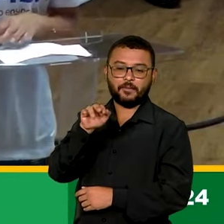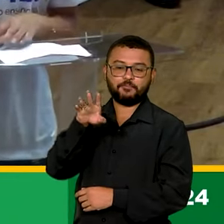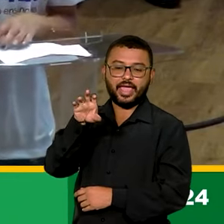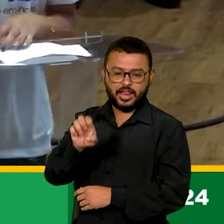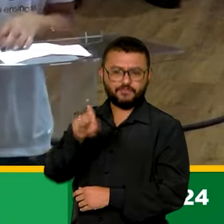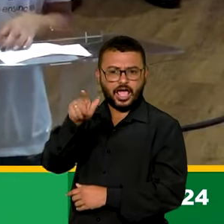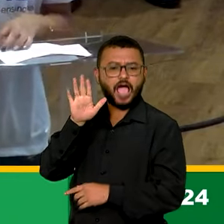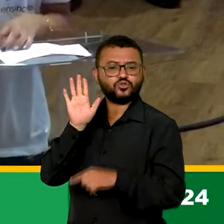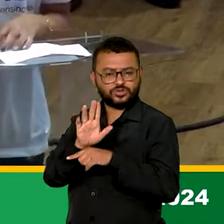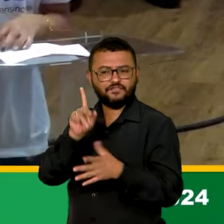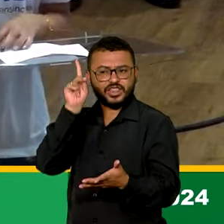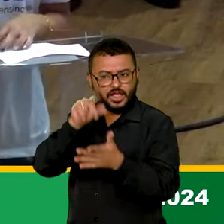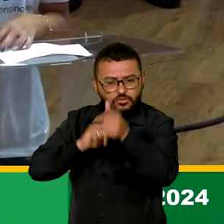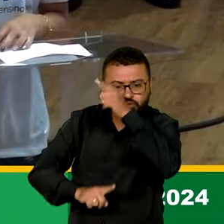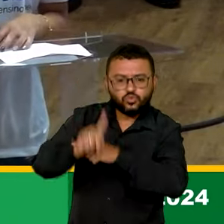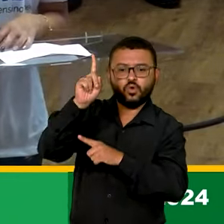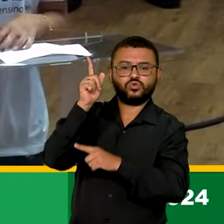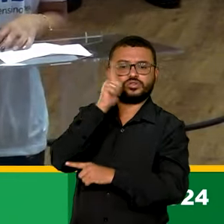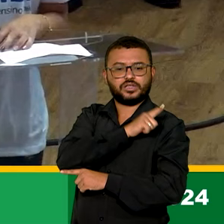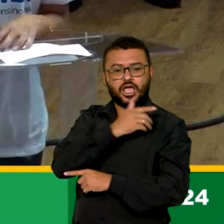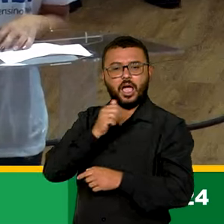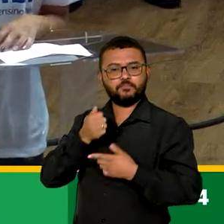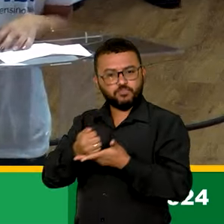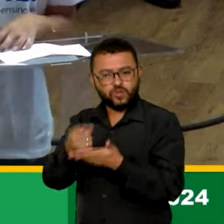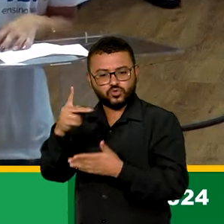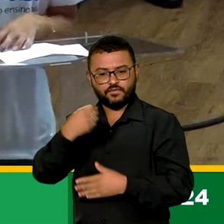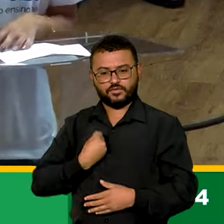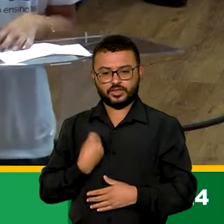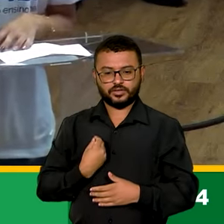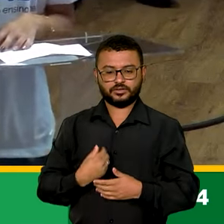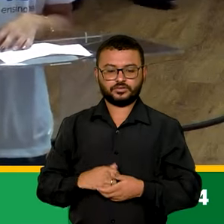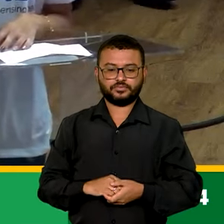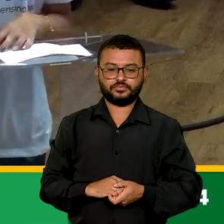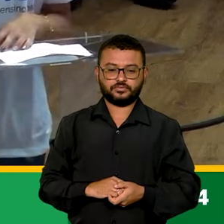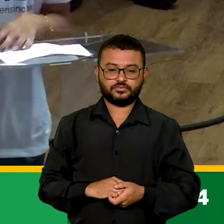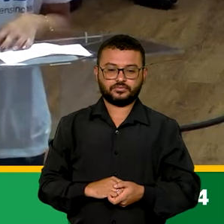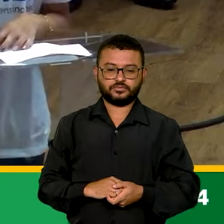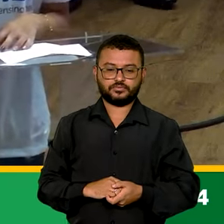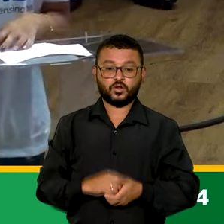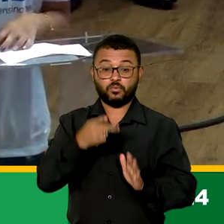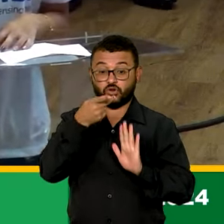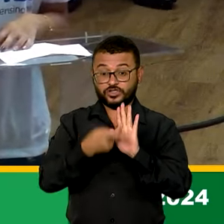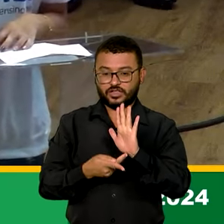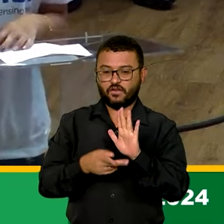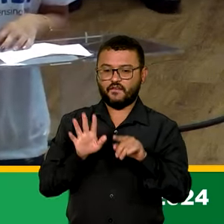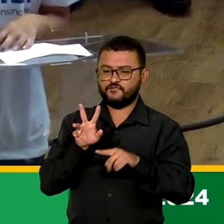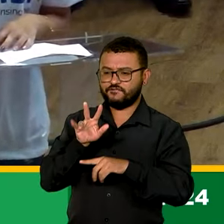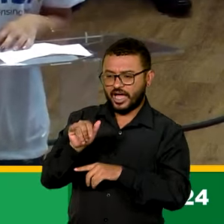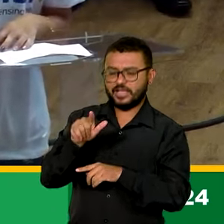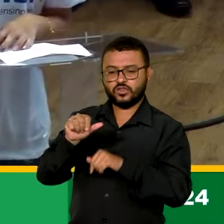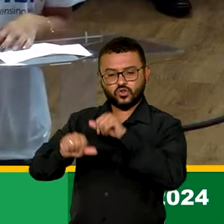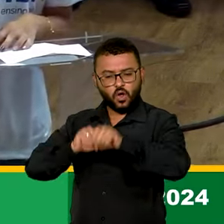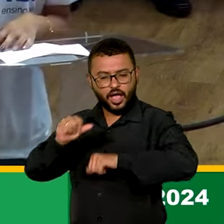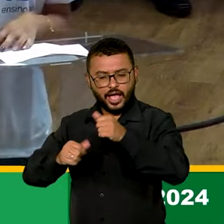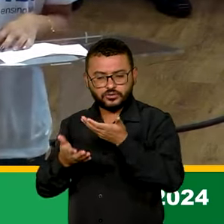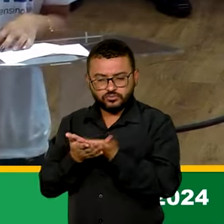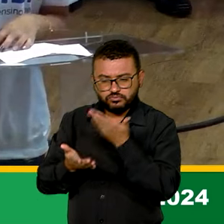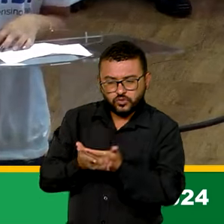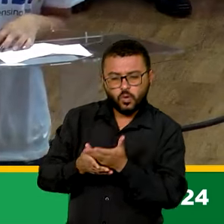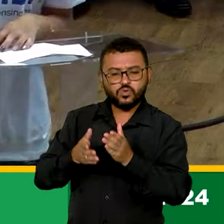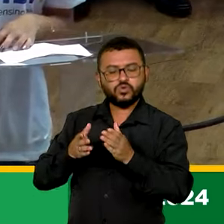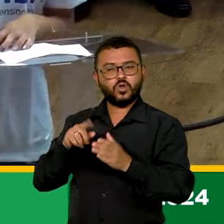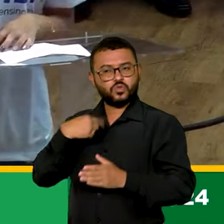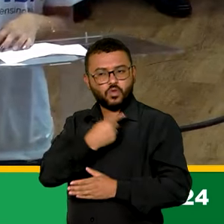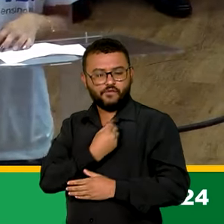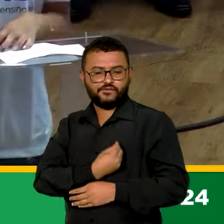programa vai mudar a história de muitos jovens. Este programa mudará os nossos estudos, as